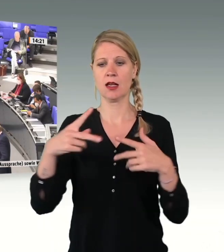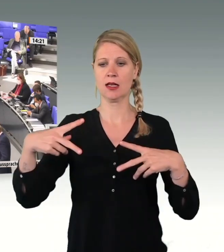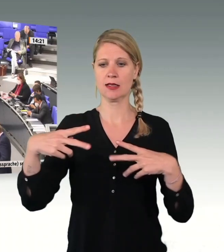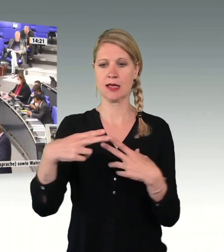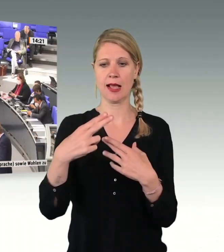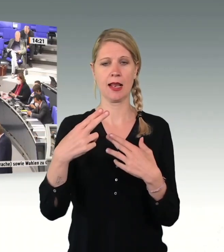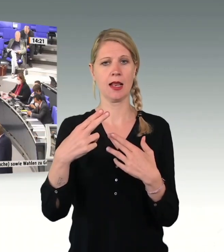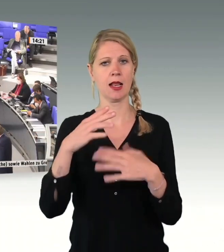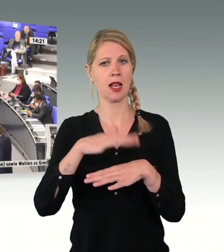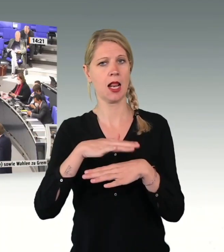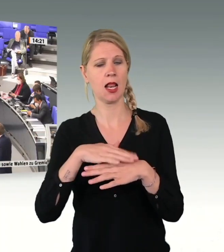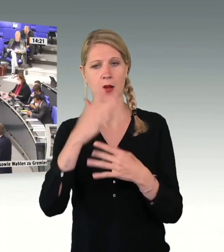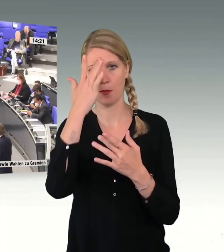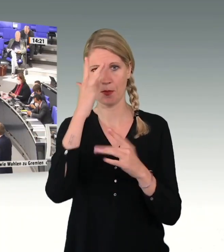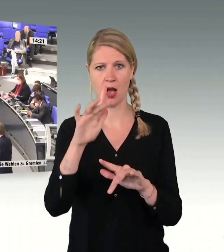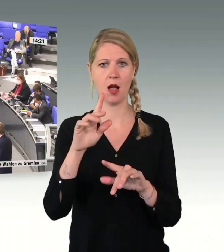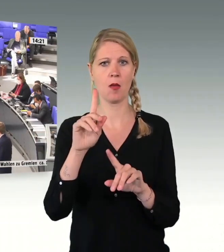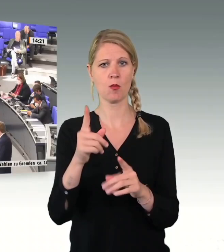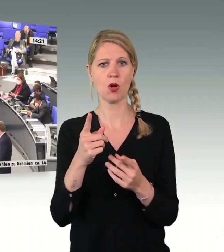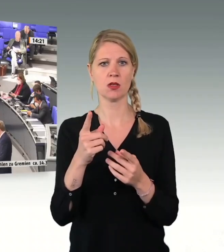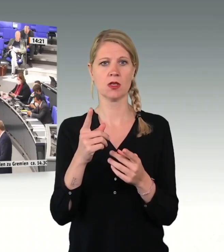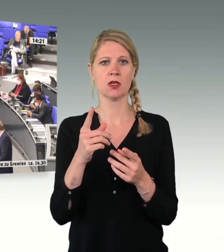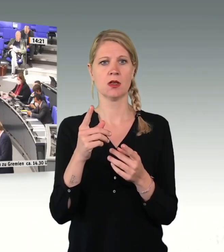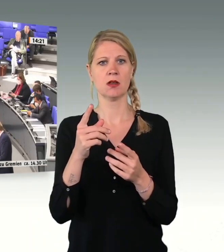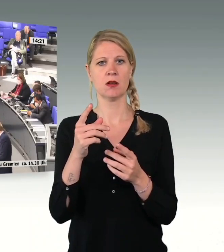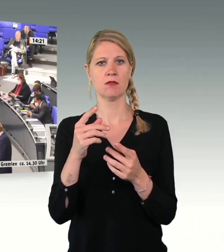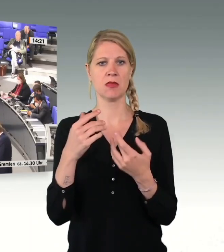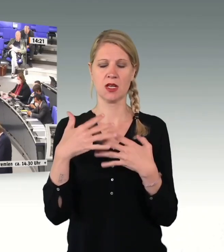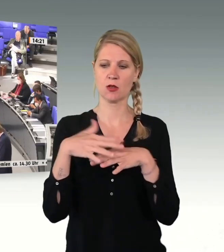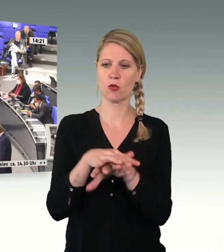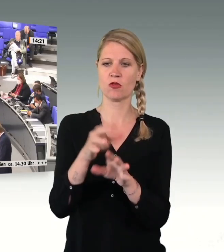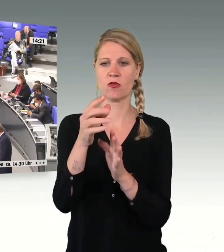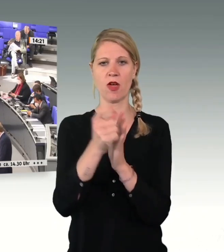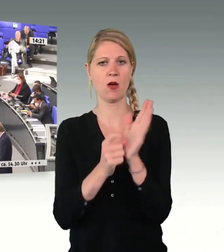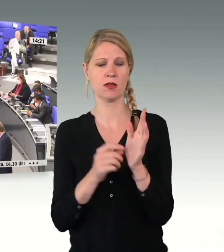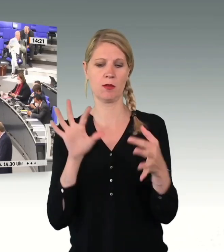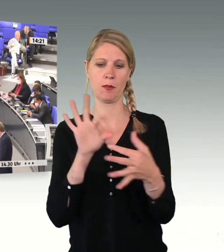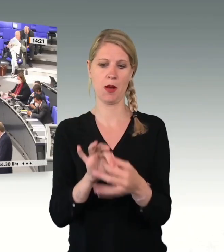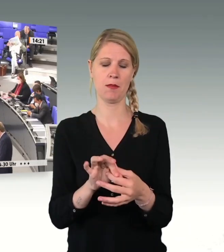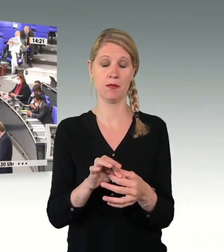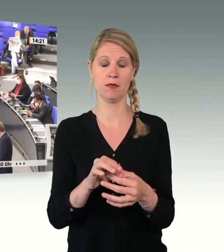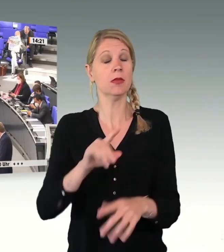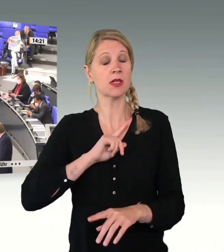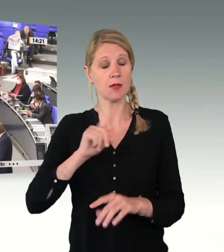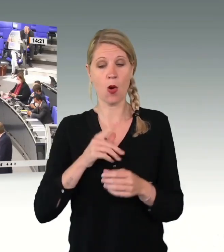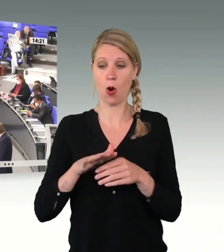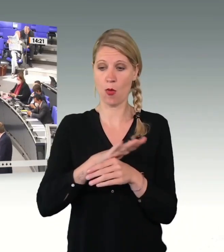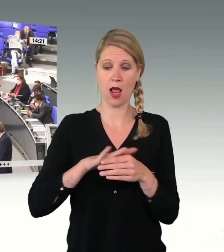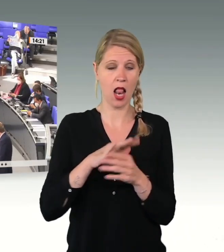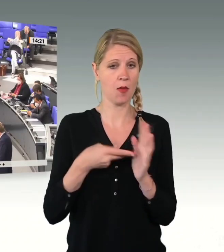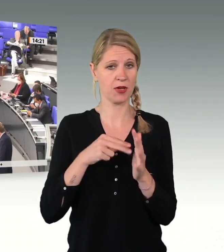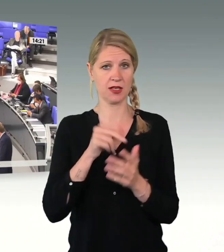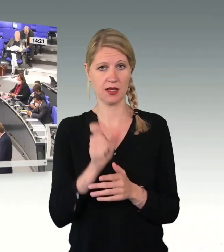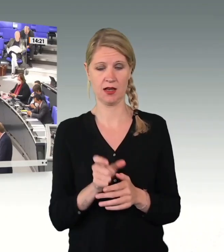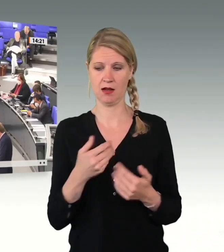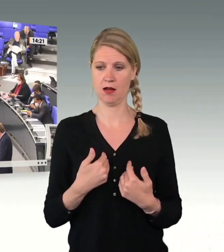Und ich bin auch Kommunalpolitiker. Und ich finde, das ist in der heutigen Debatte auch mal ganz wichtig zu sagen. Wir verstehen uns